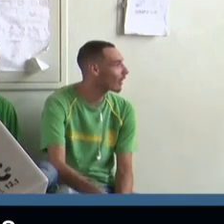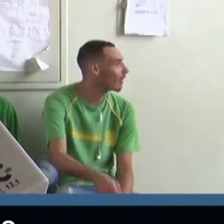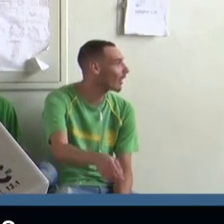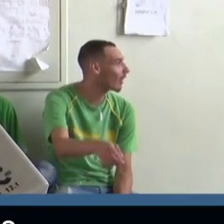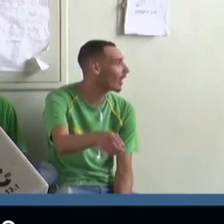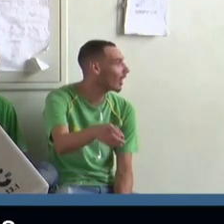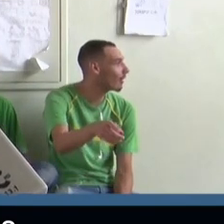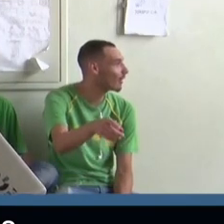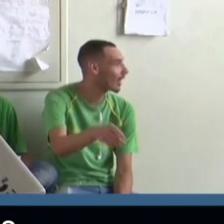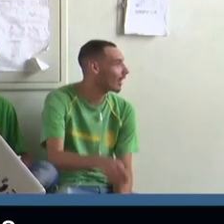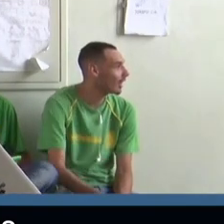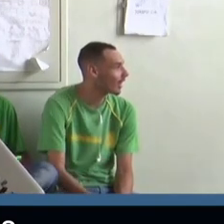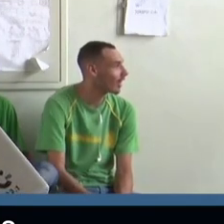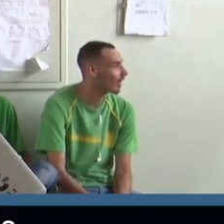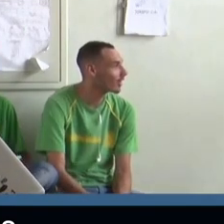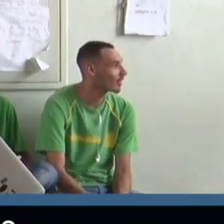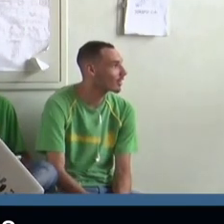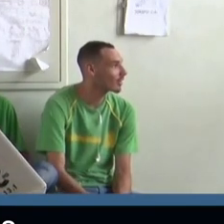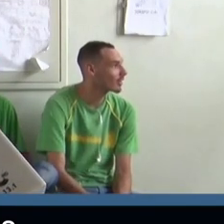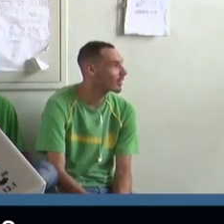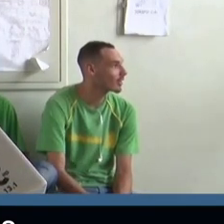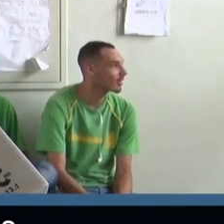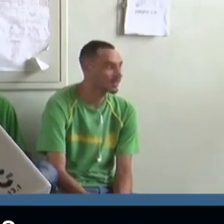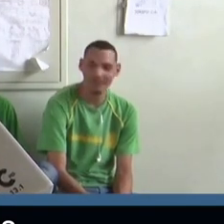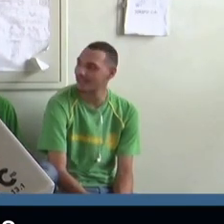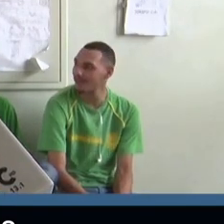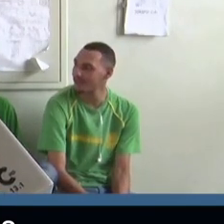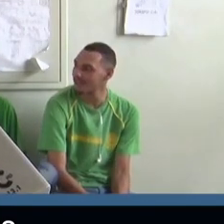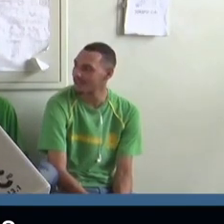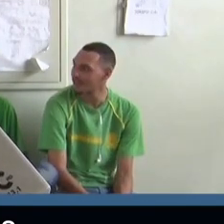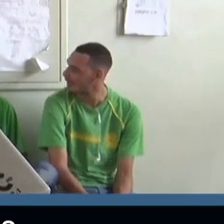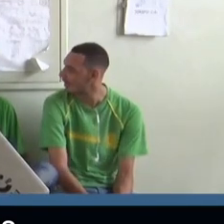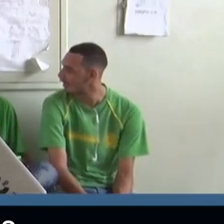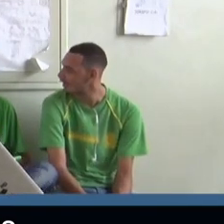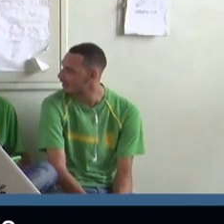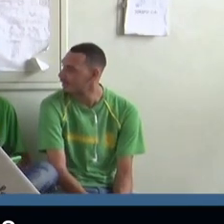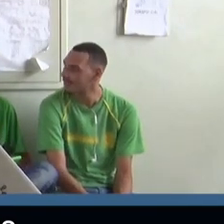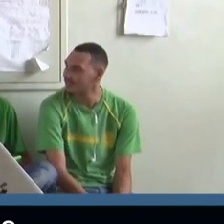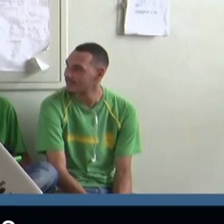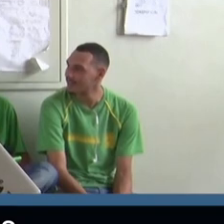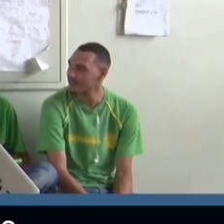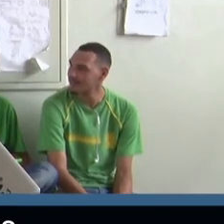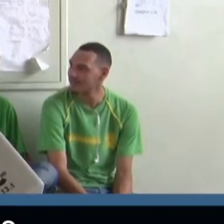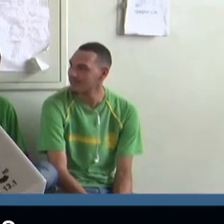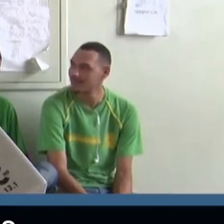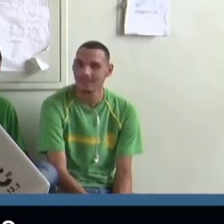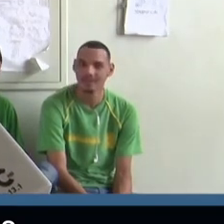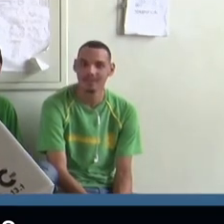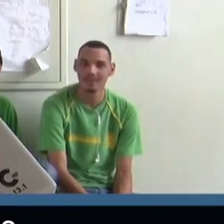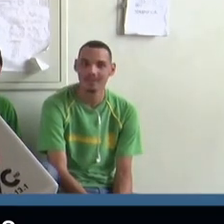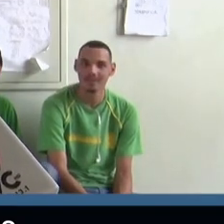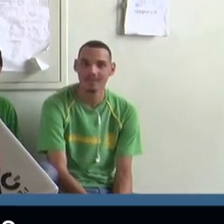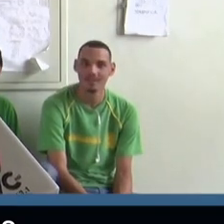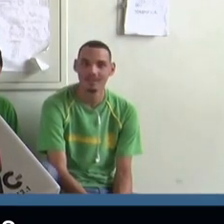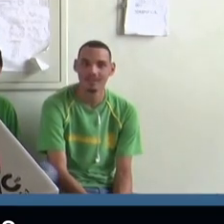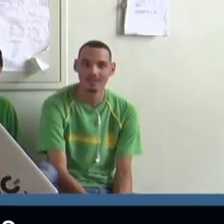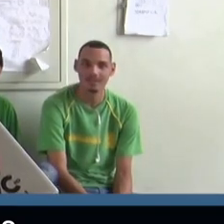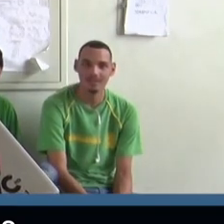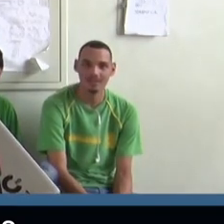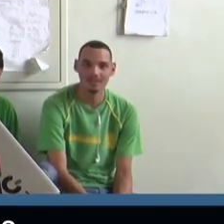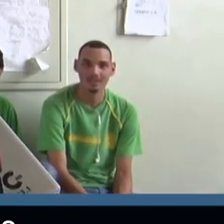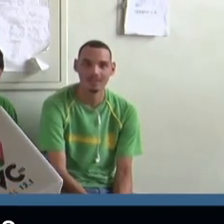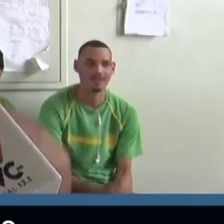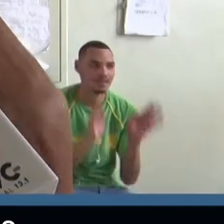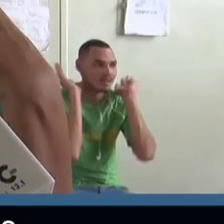a nossa solicitação for atendida, que estiver no cadastro e as empresas tiverem interesse, elas vão poder procurar os nossos